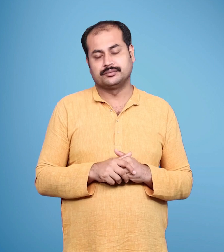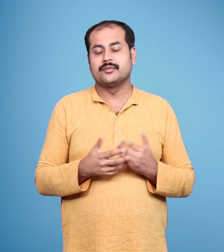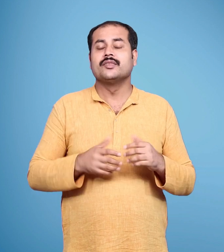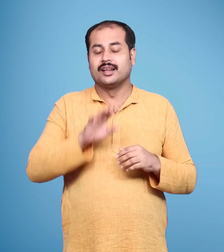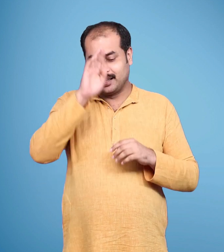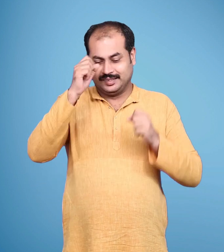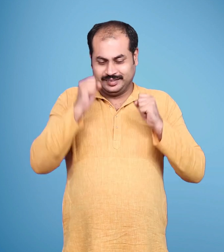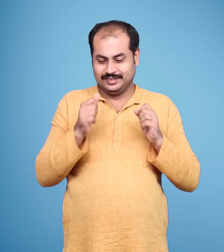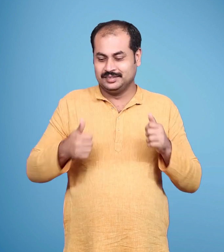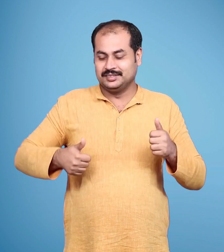उन्होंने सभा बुलाई